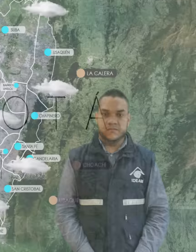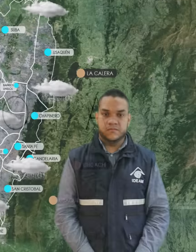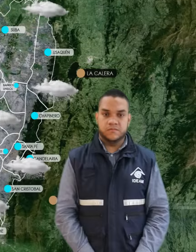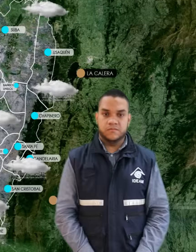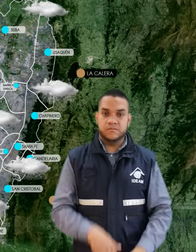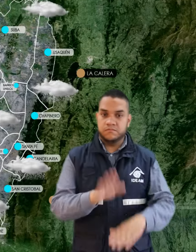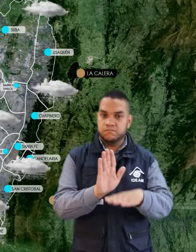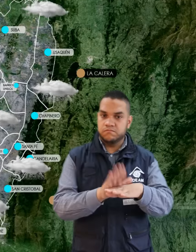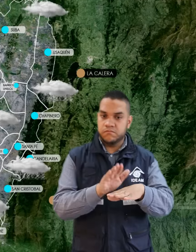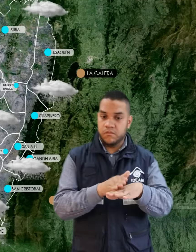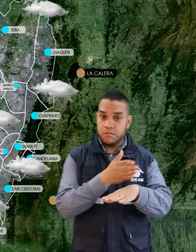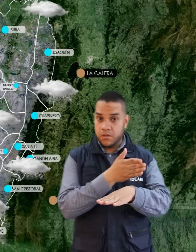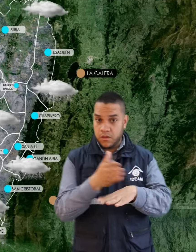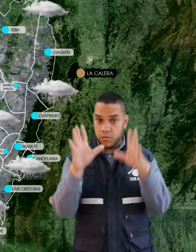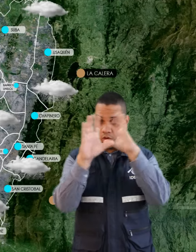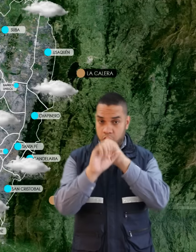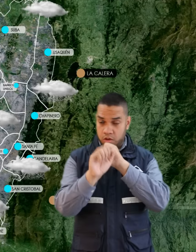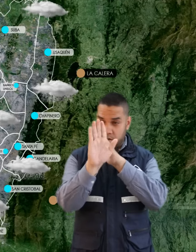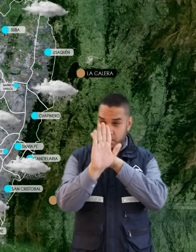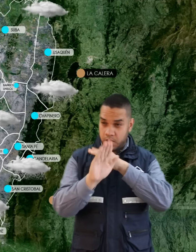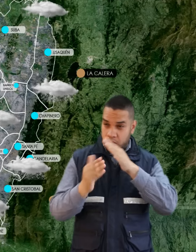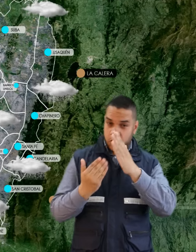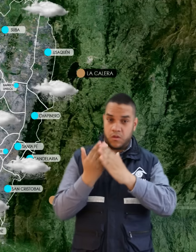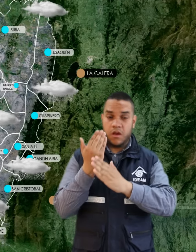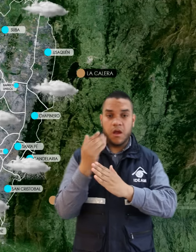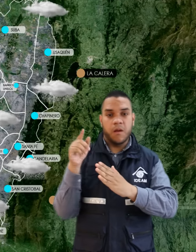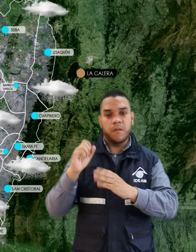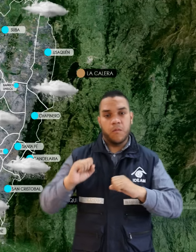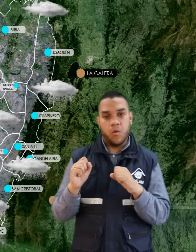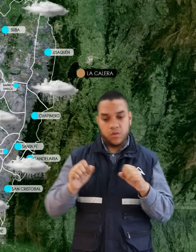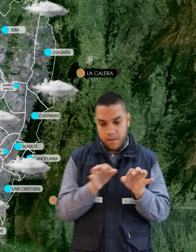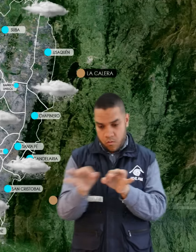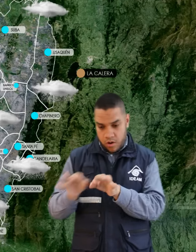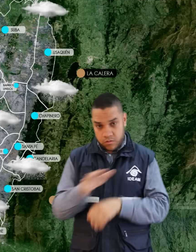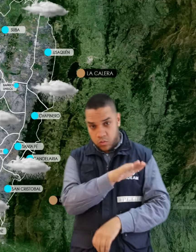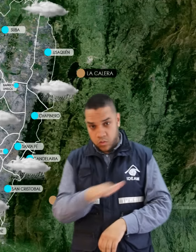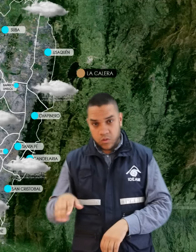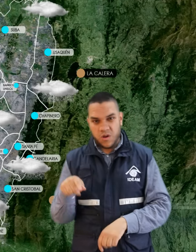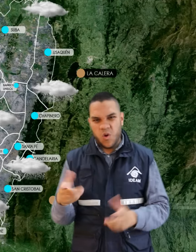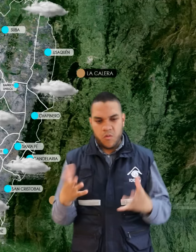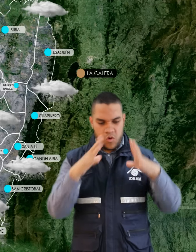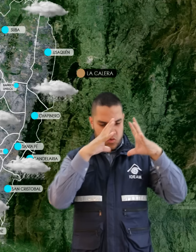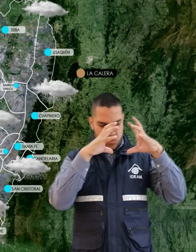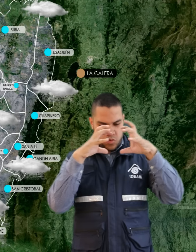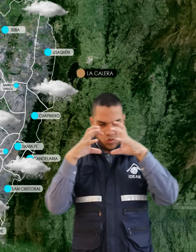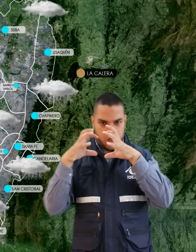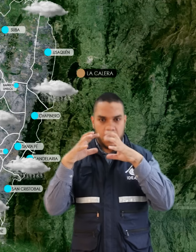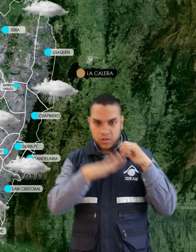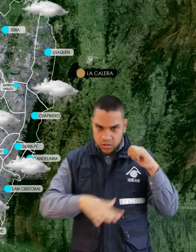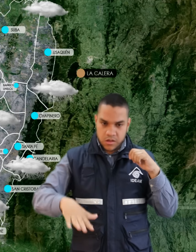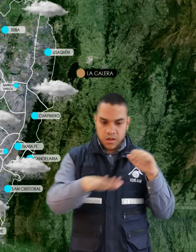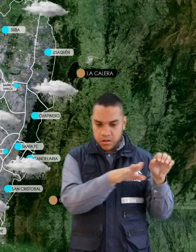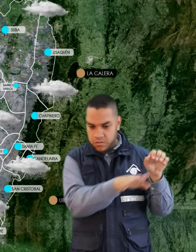El pronóstico para esta noche y madrugada en la sabana de Bogotá será el siguiente. Se prevén condiciones nubosas para toda la sabana y con probabilidad de